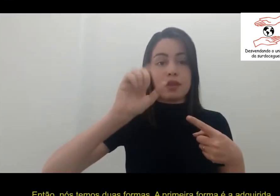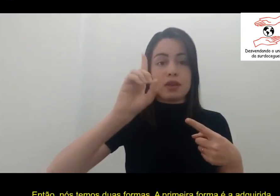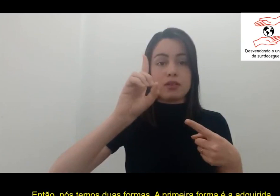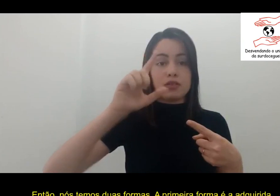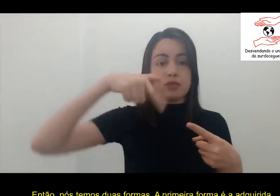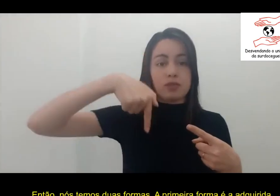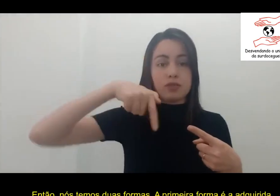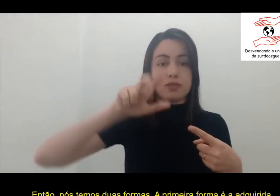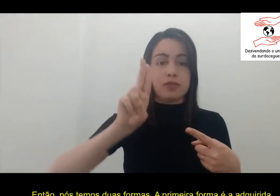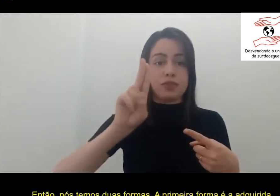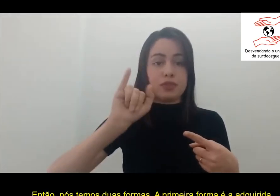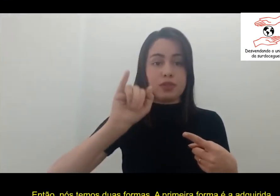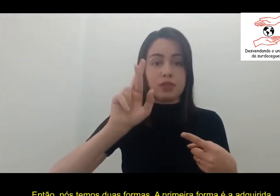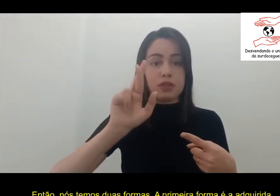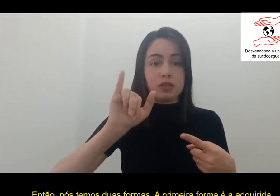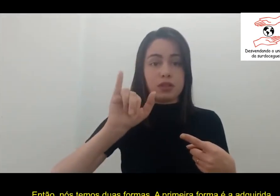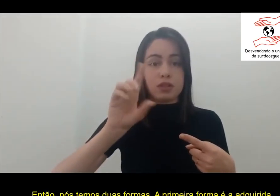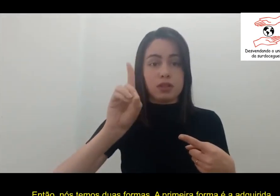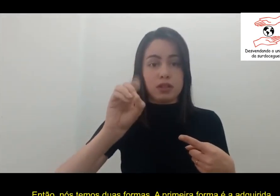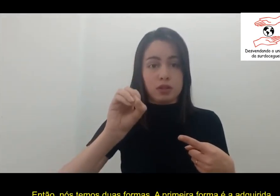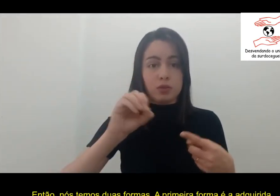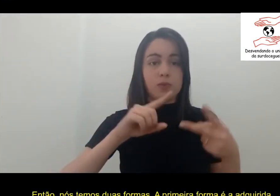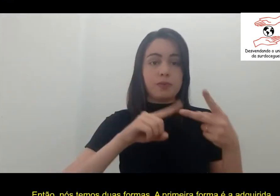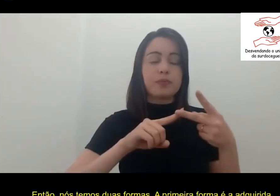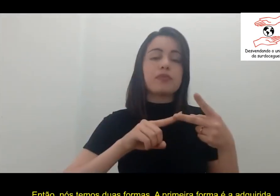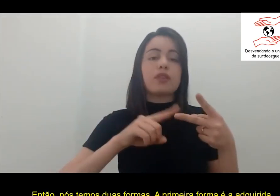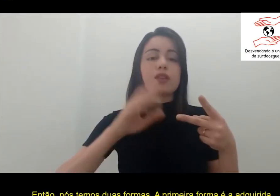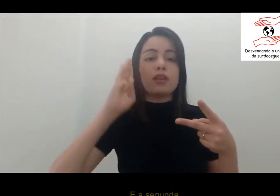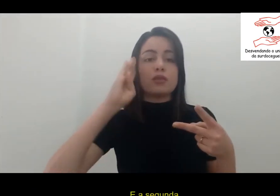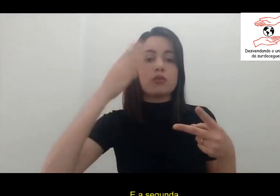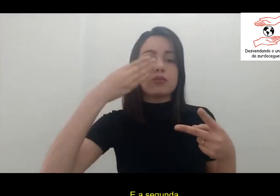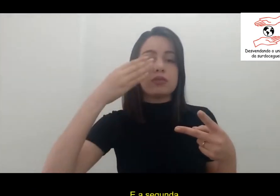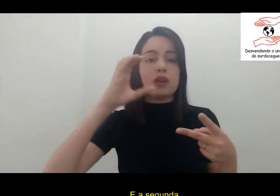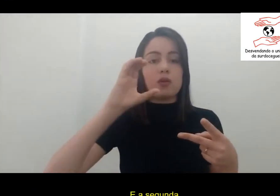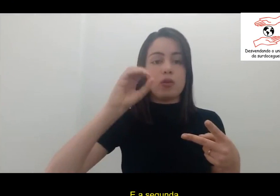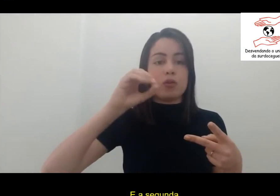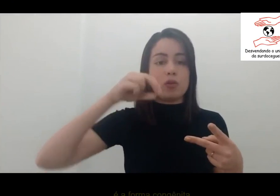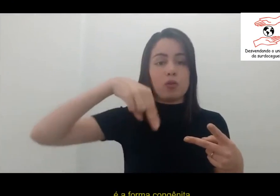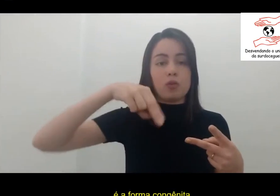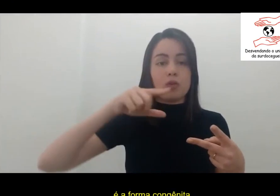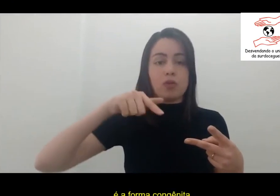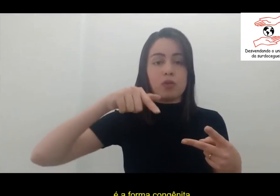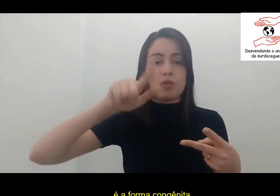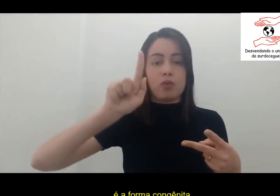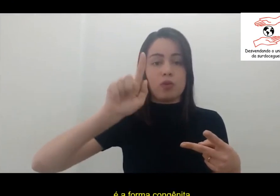Então, nós temos duas formas. A primeira forma é a adquirida e a segunda é a forma